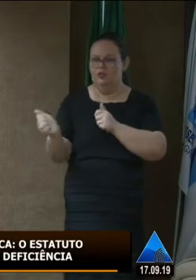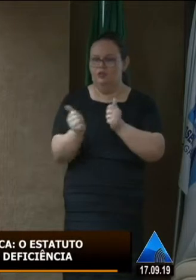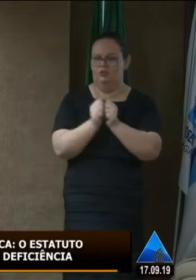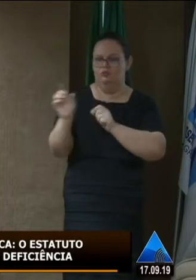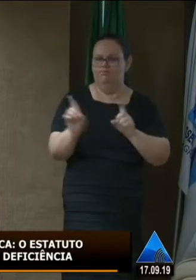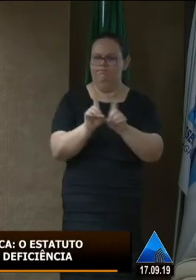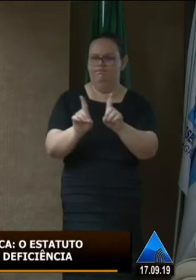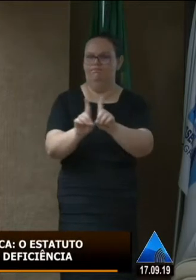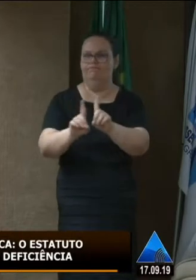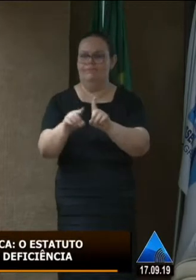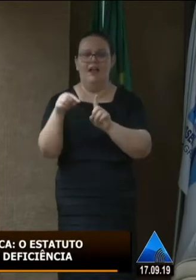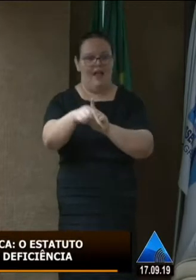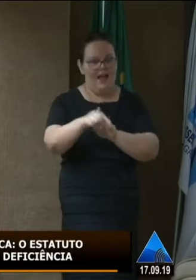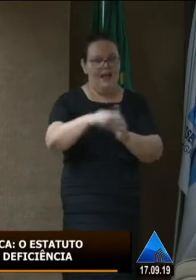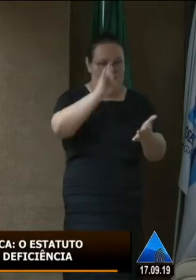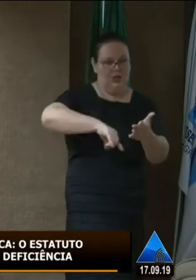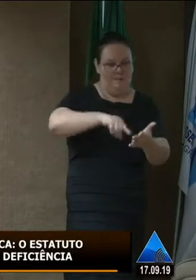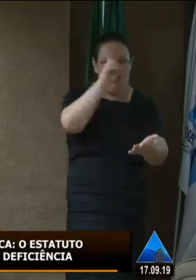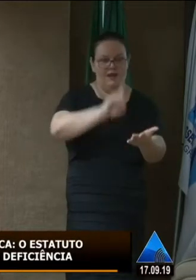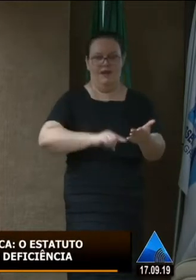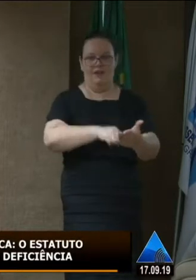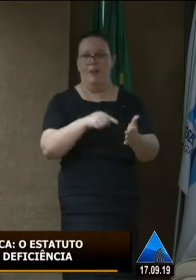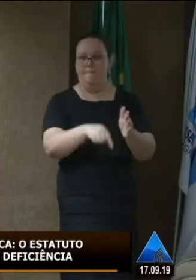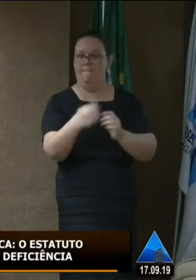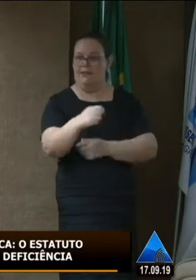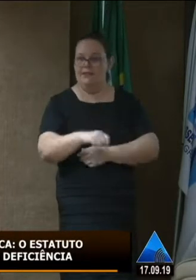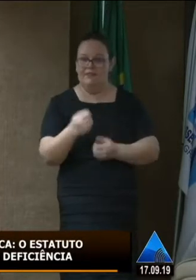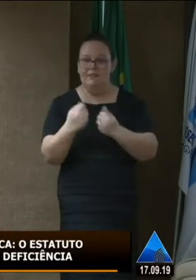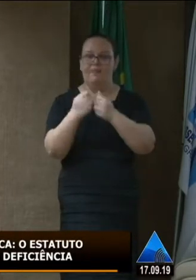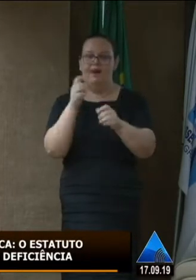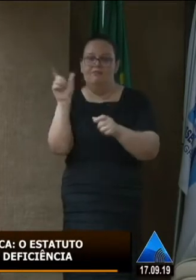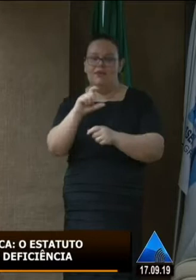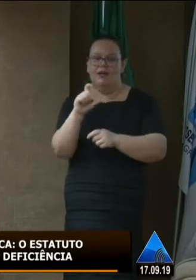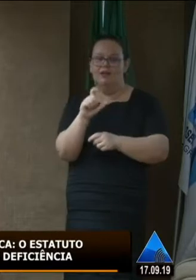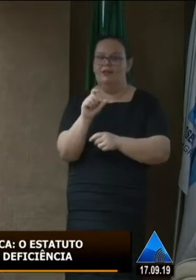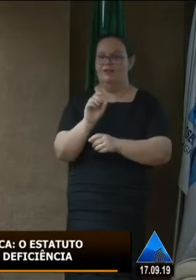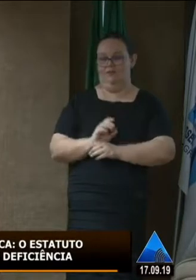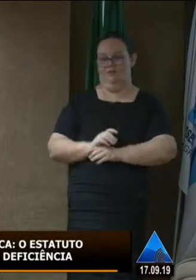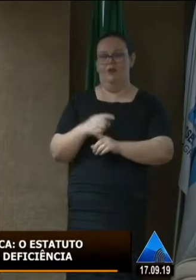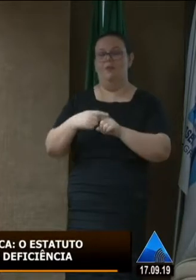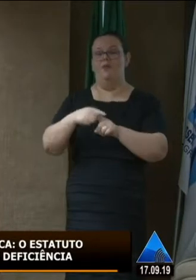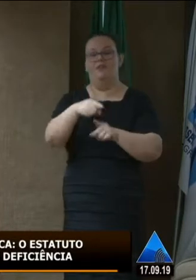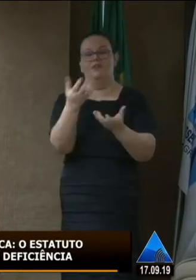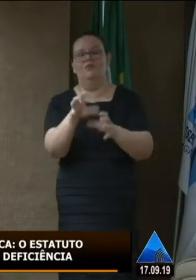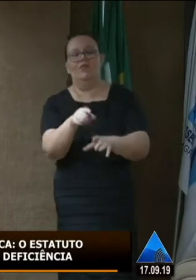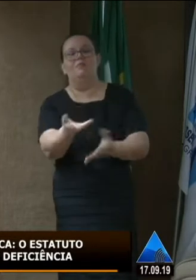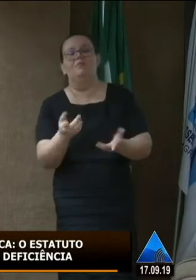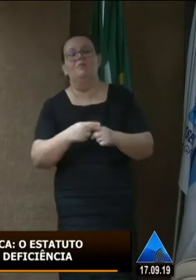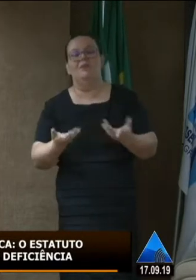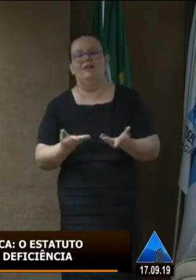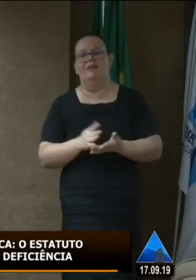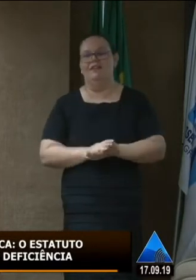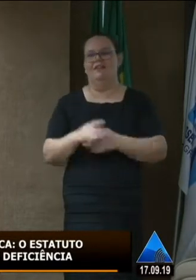instituição para dizer que aqui o laudo, ela tem direito à gratuidade no transporte. Por está sendo negado? Então é questão de transporte intermunicipal,